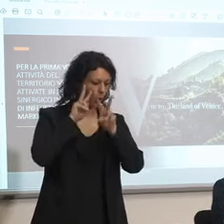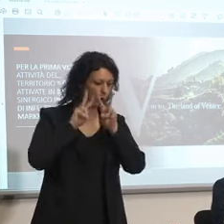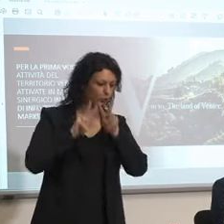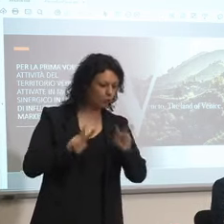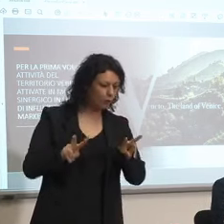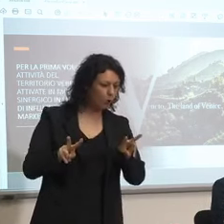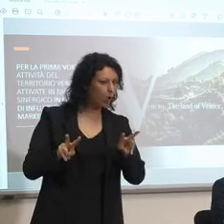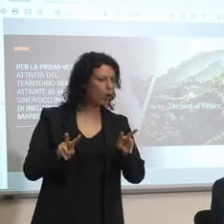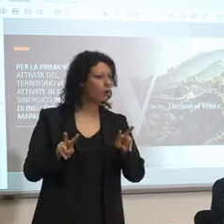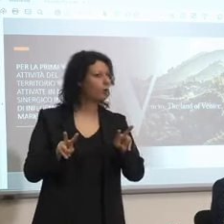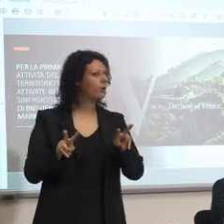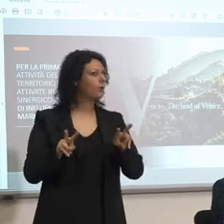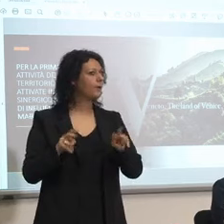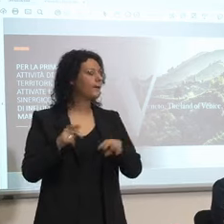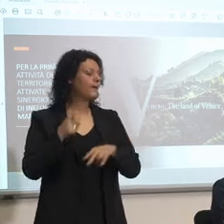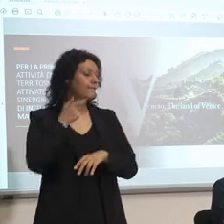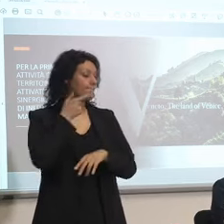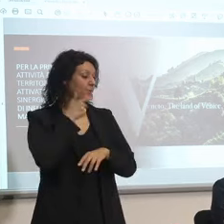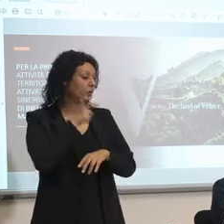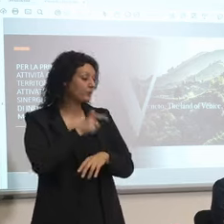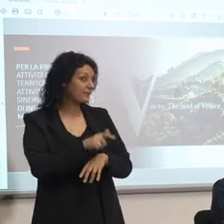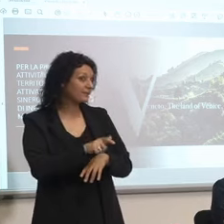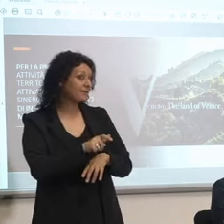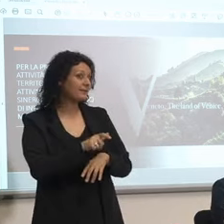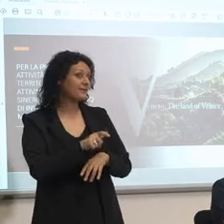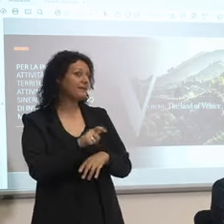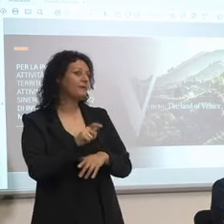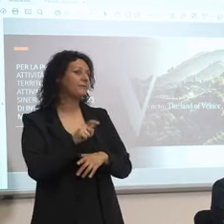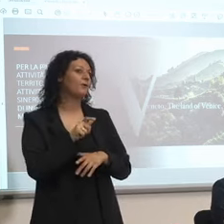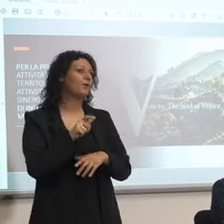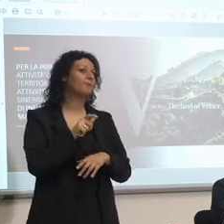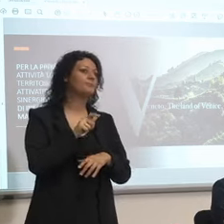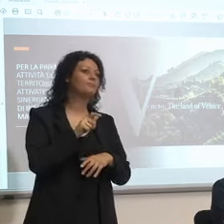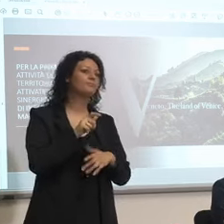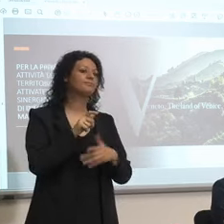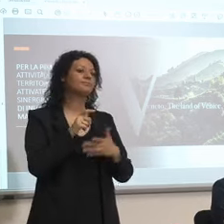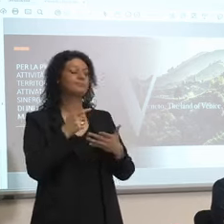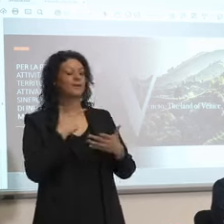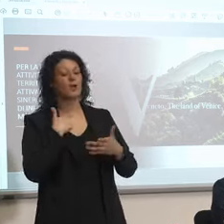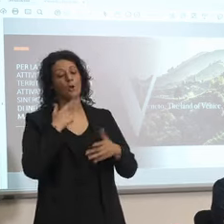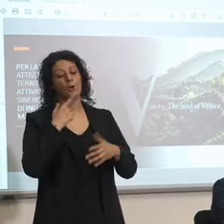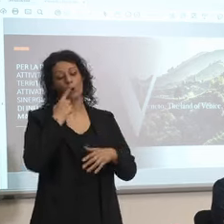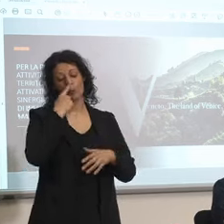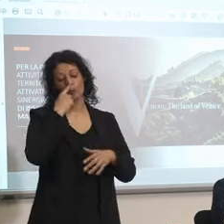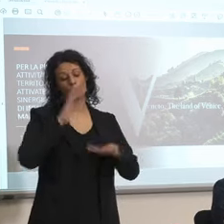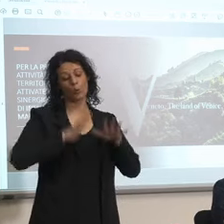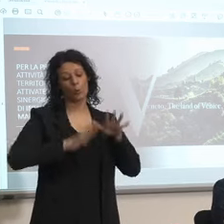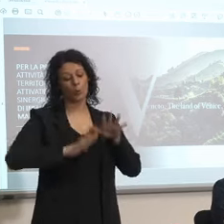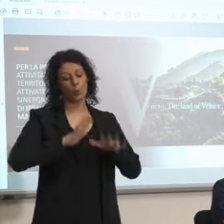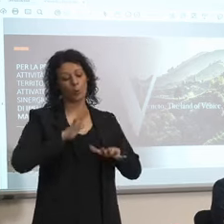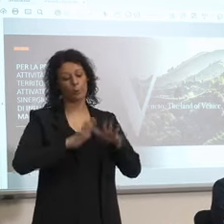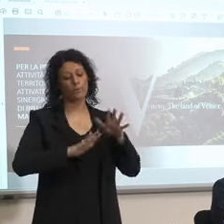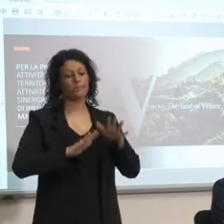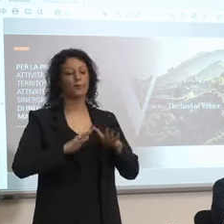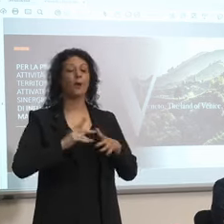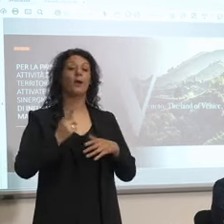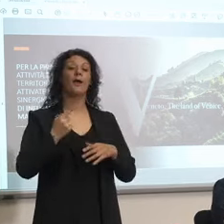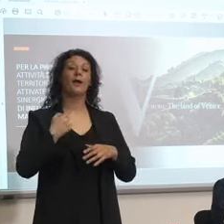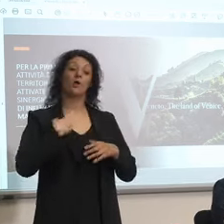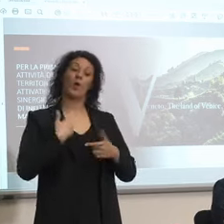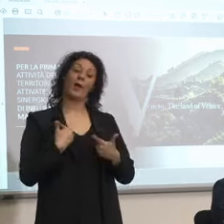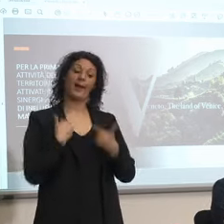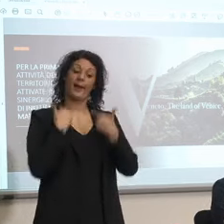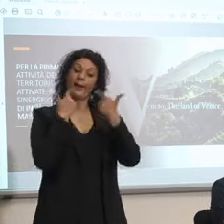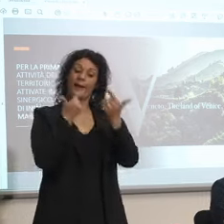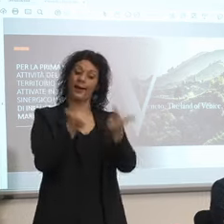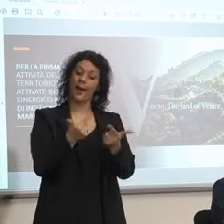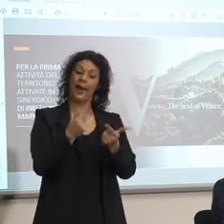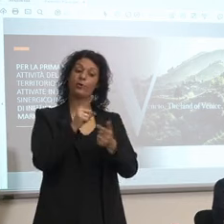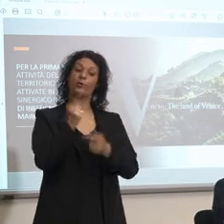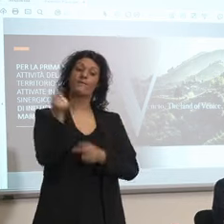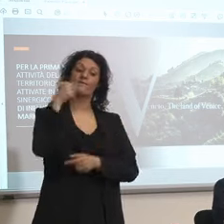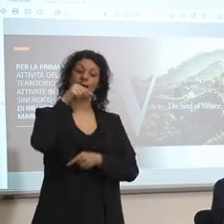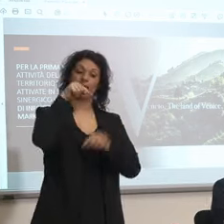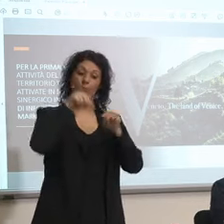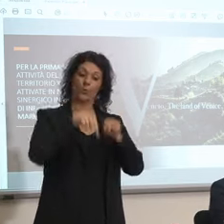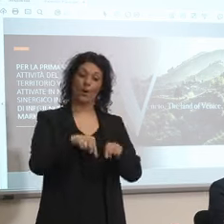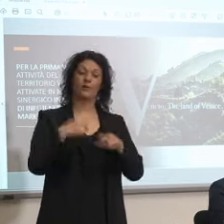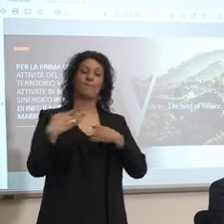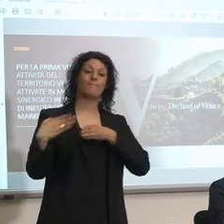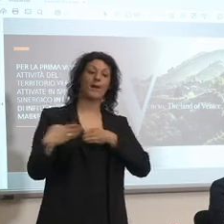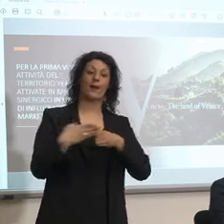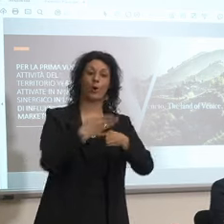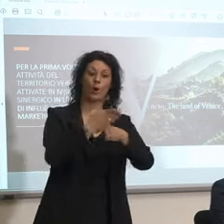temo il tema regalie vieni da me fai il percorso di qui piuttosto che di là ecco il mio lato oscuro sospettoso